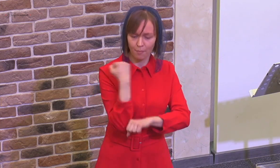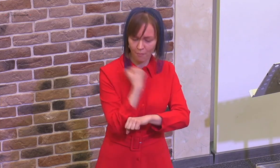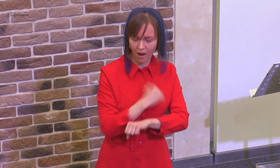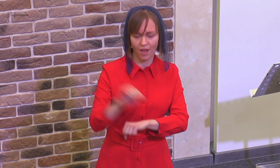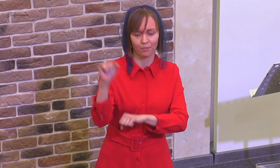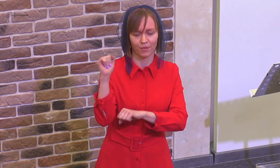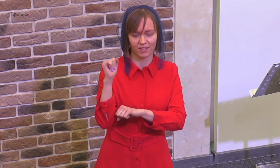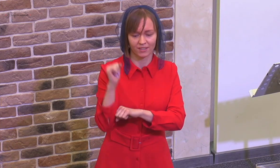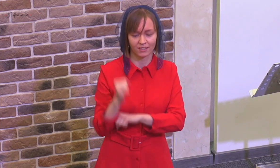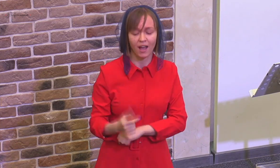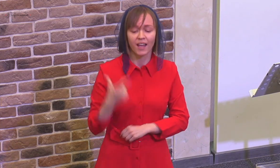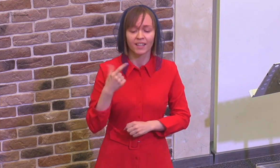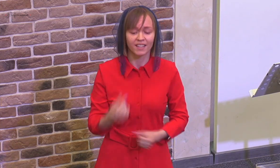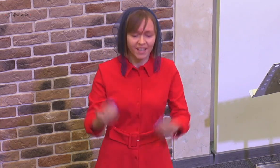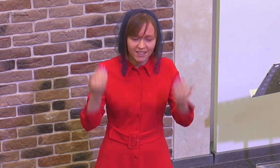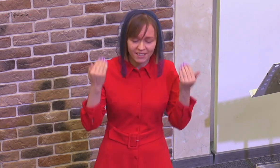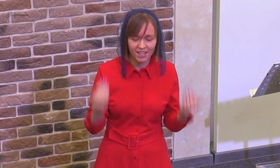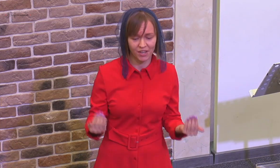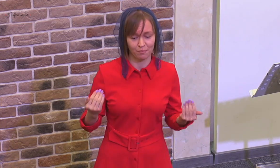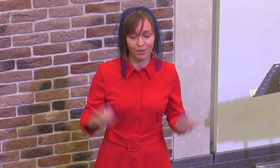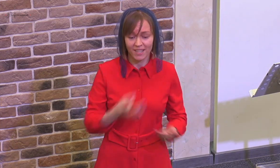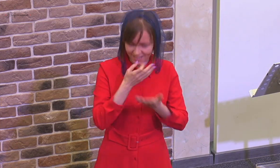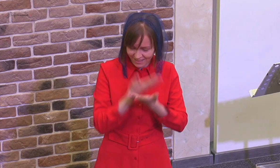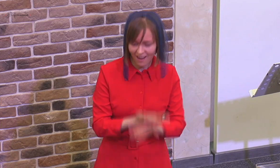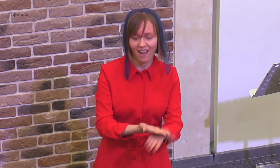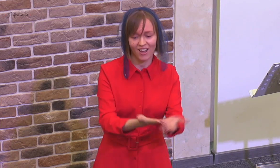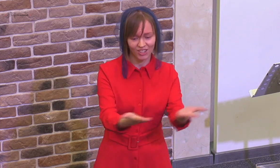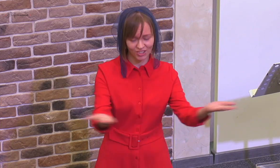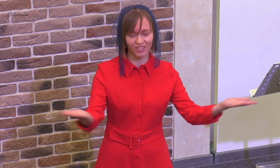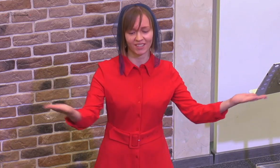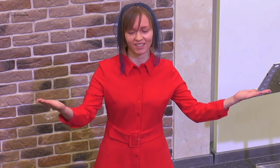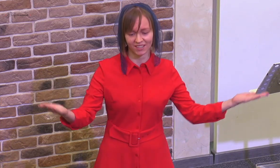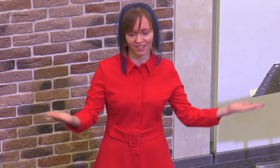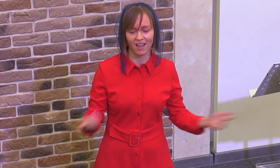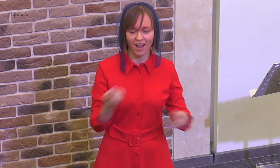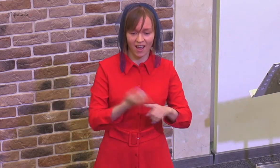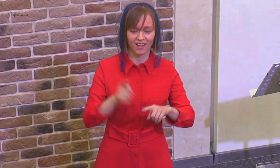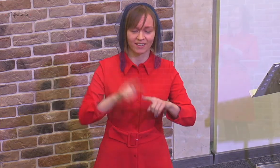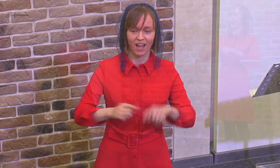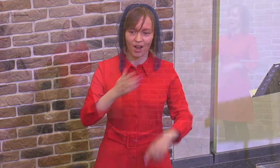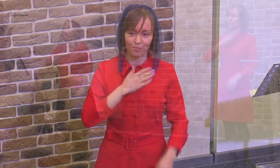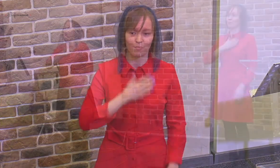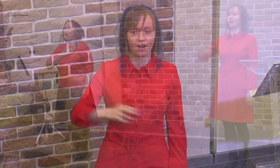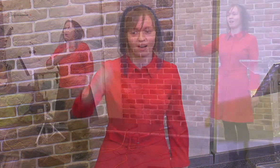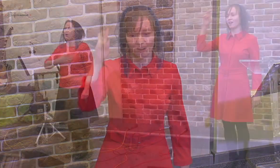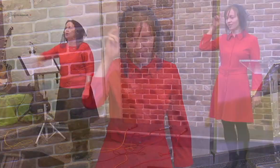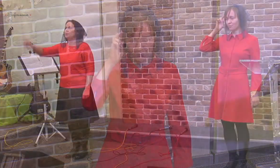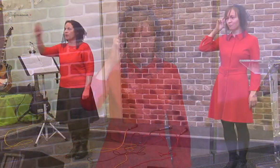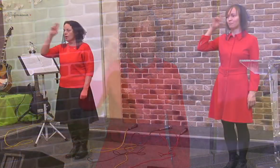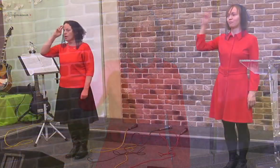победа Где тебе, скажи Это мой Бог,